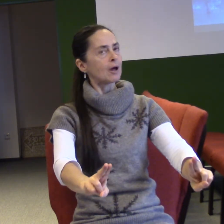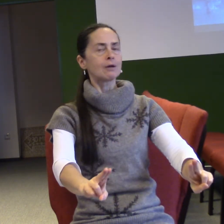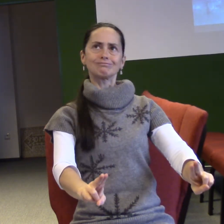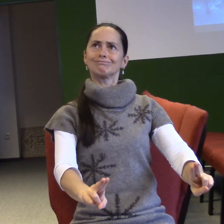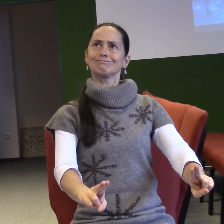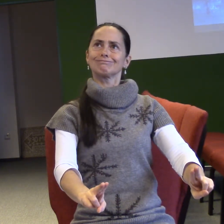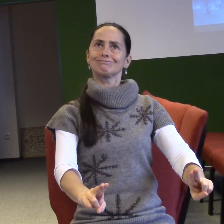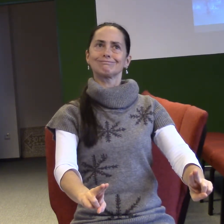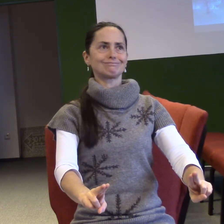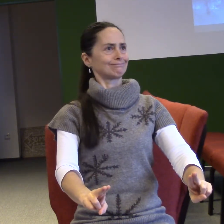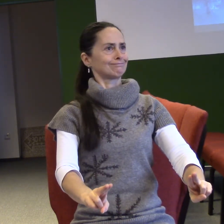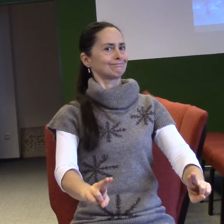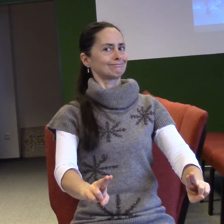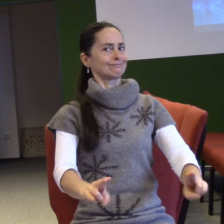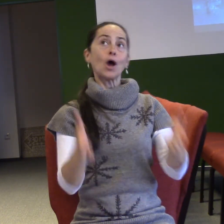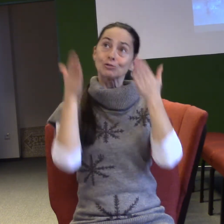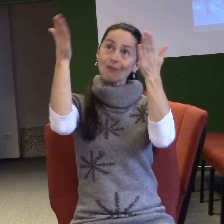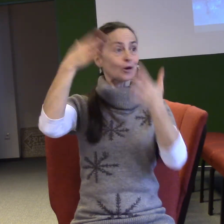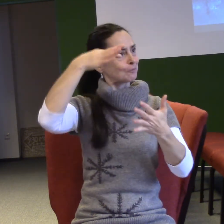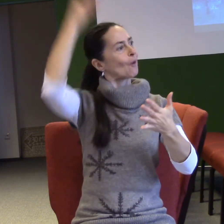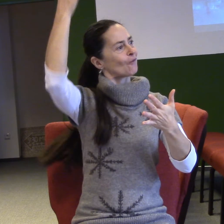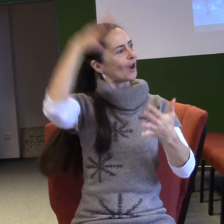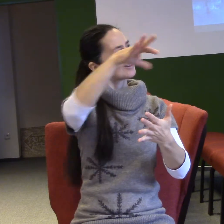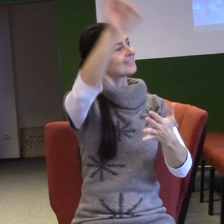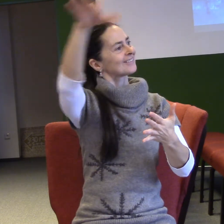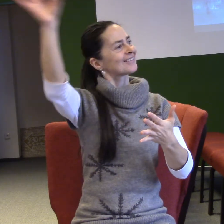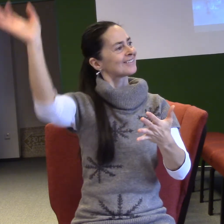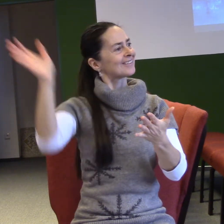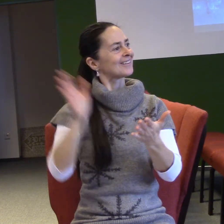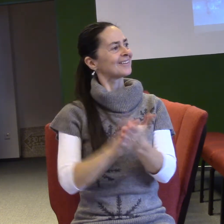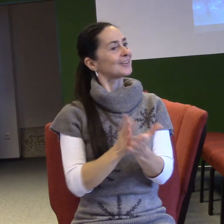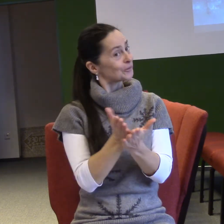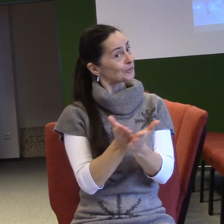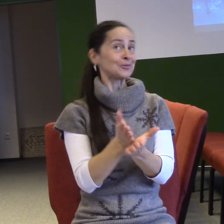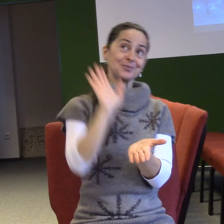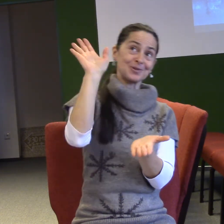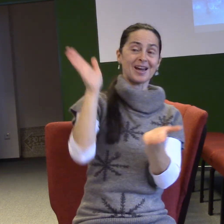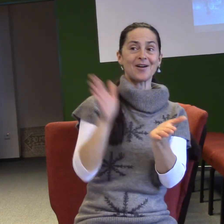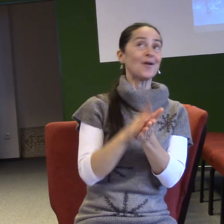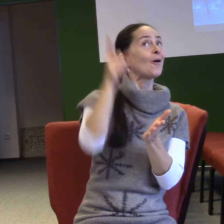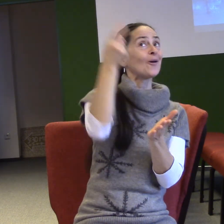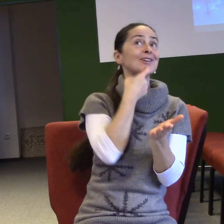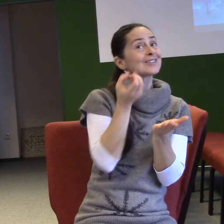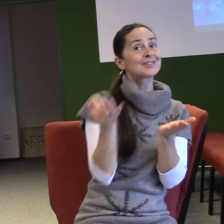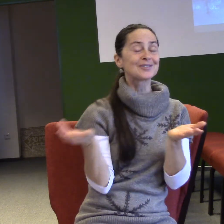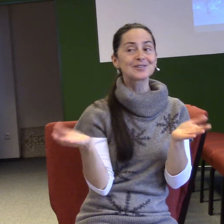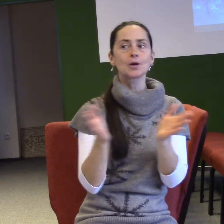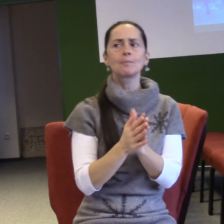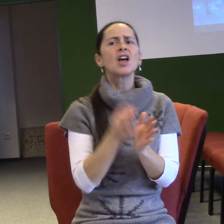vás, za tohle jednoduše, chci teďka modlit. A pokud je to něco, co vnímá, že ti chybí v životě, ta